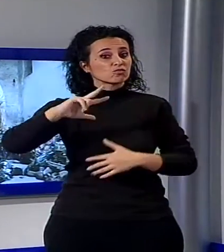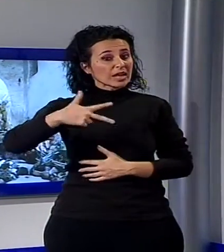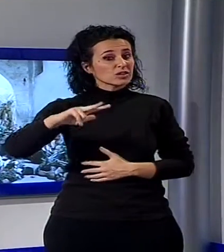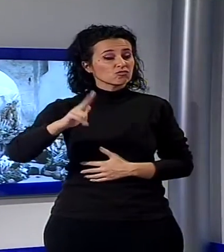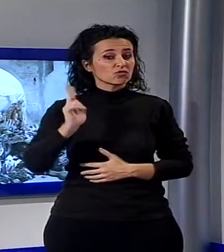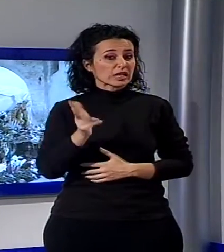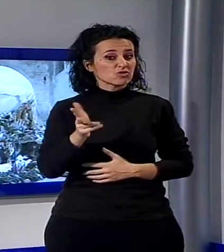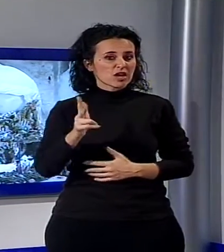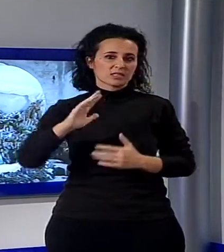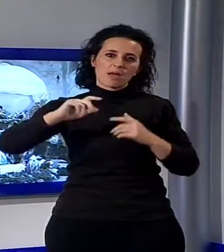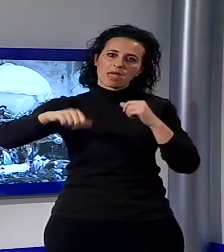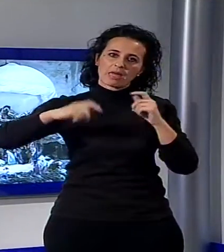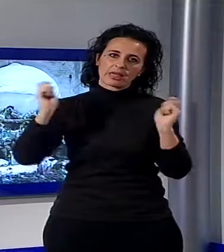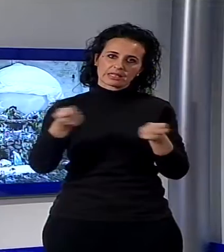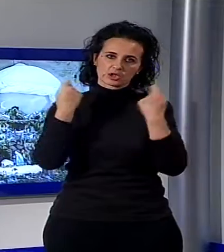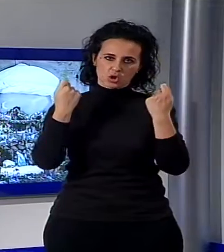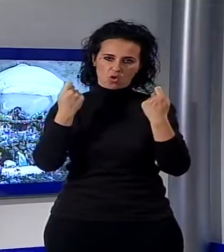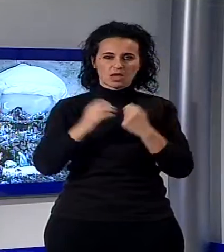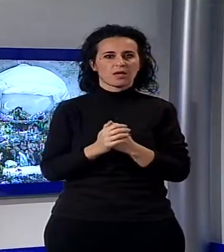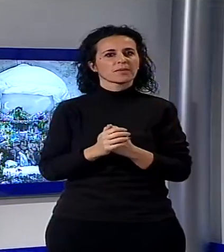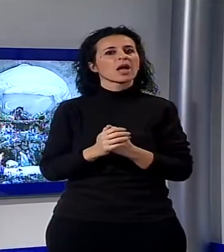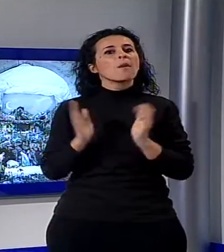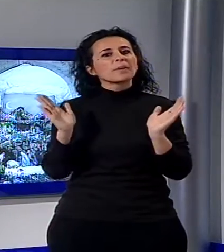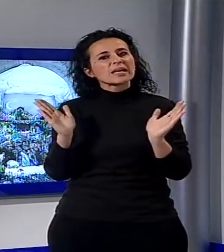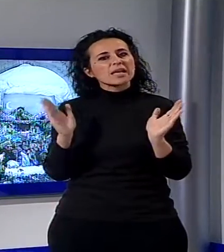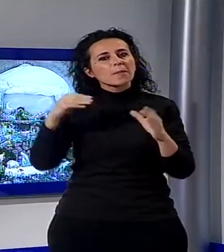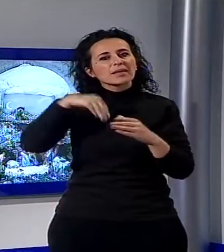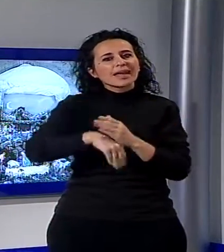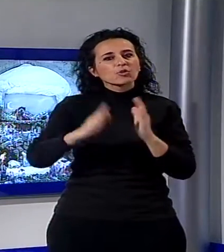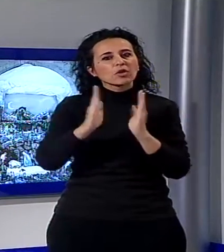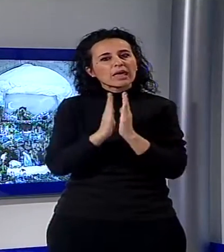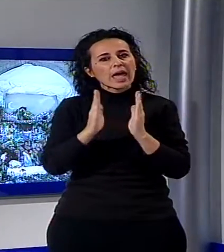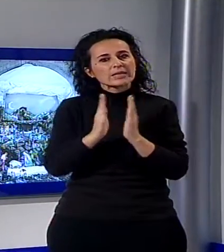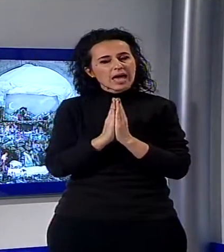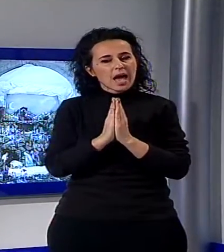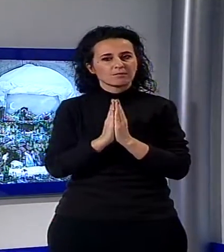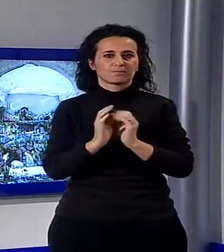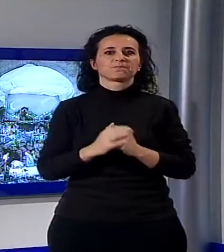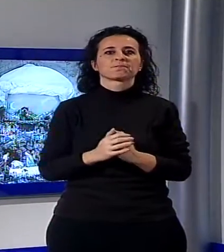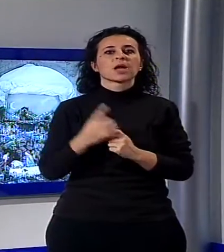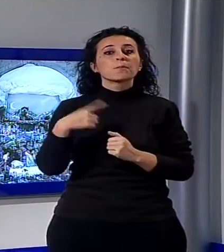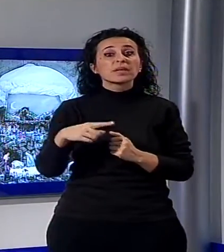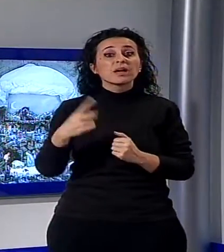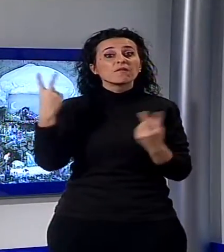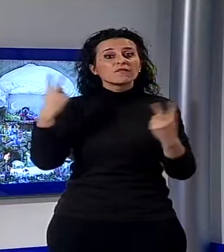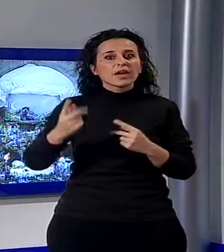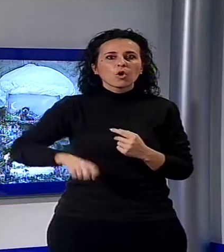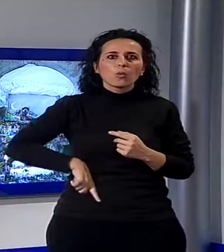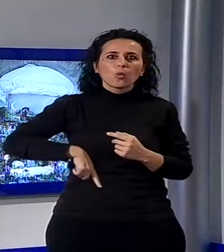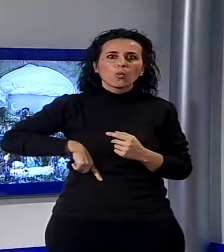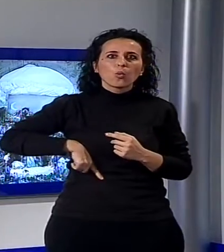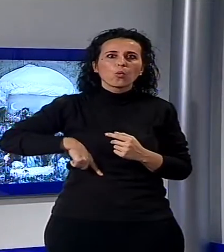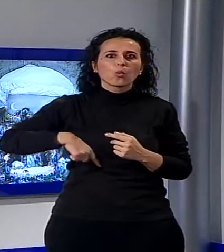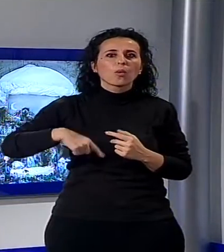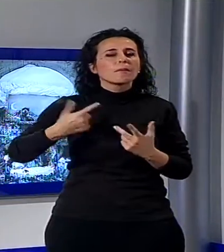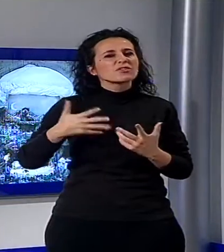'interno della chiesina di San Quirico in Petrogio a Valgiano, dall'omonima associazione Valle di Giano, è uno dei più longevi e caratteristici